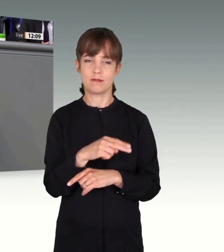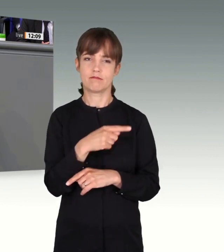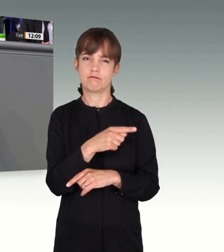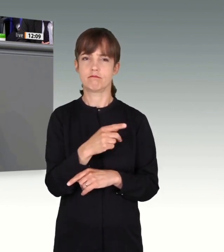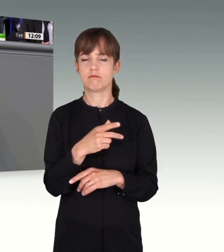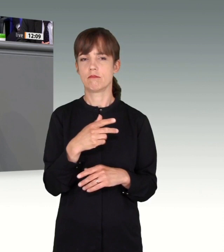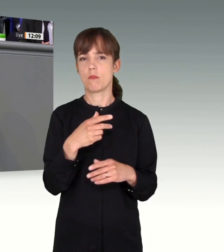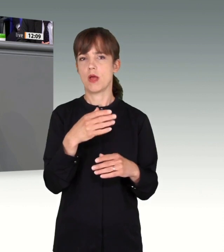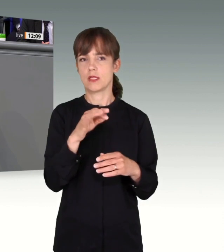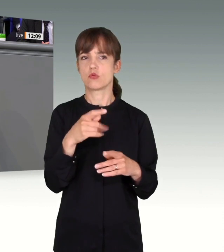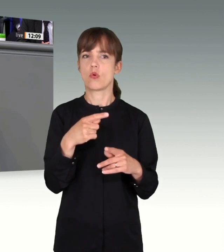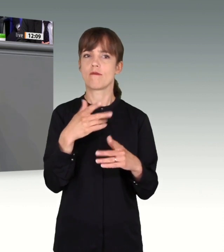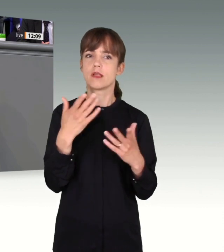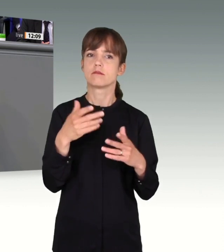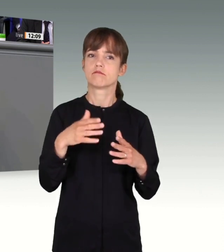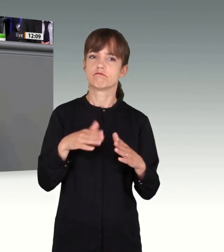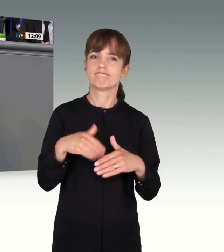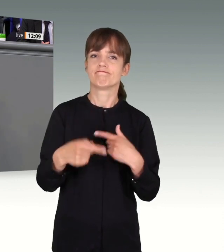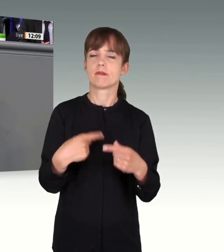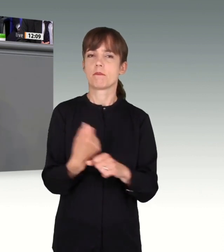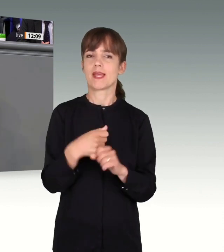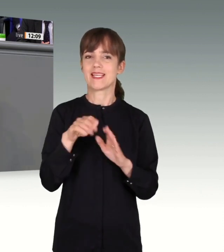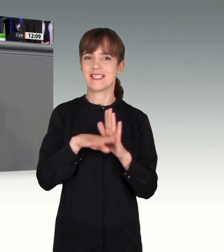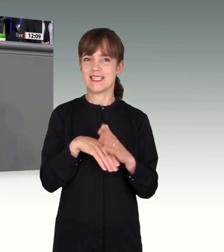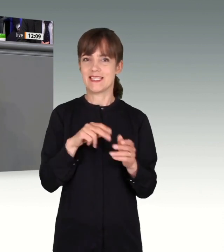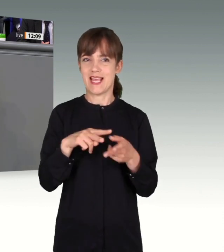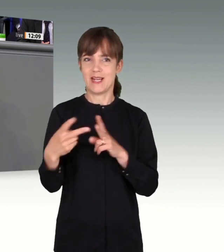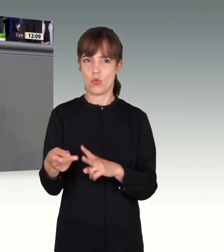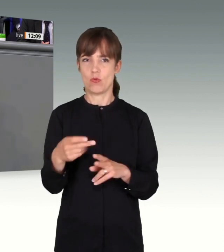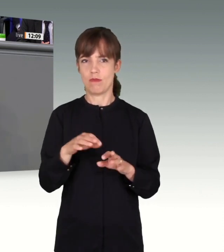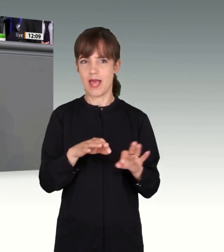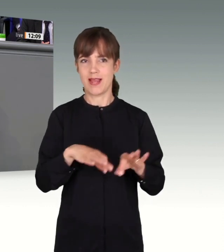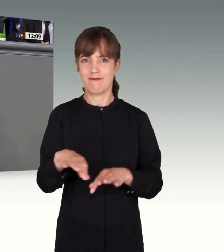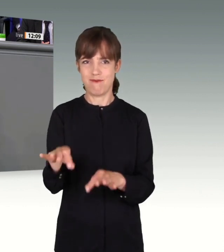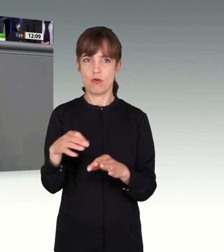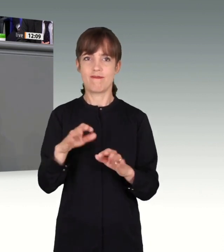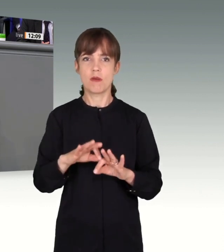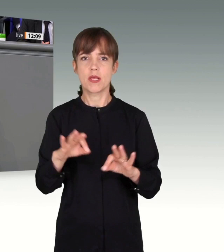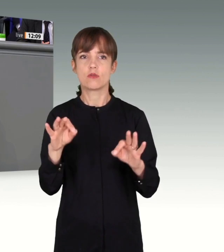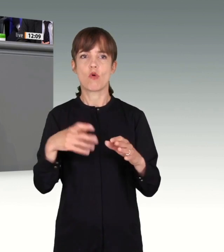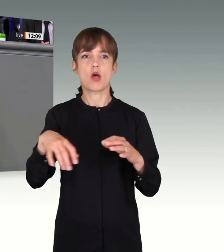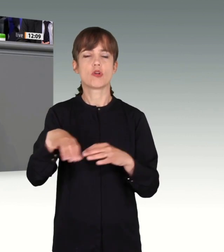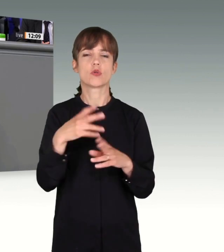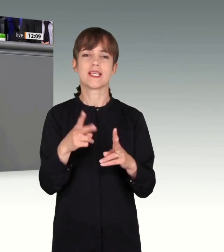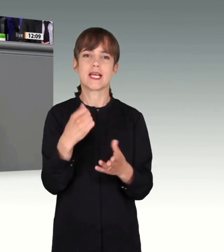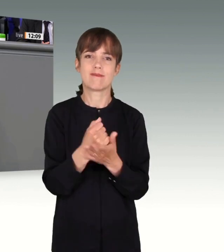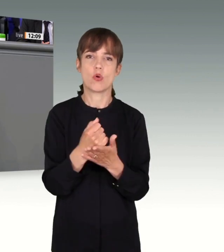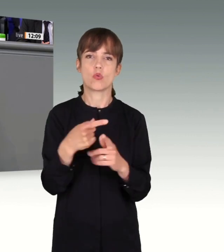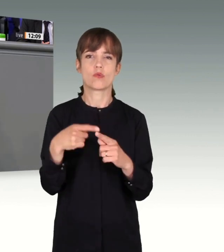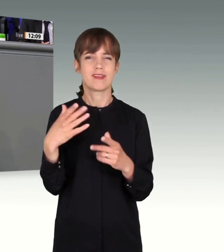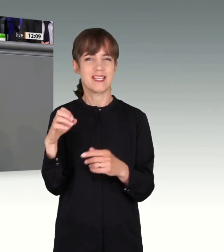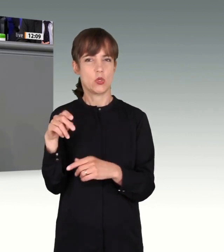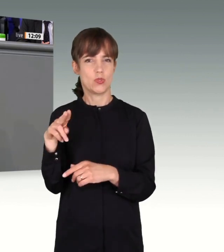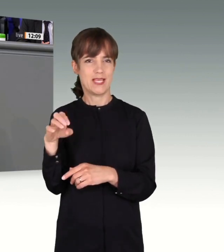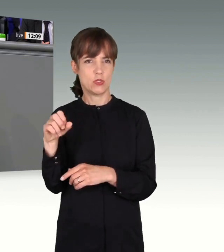Arbeit betrachtet haben. Das will ich an dieser Stelle auch deutlich sagen. Viele andere Anschläge konnten in den letzten Jahren in unserem Land rechtzeitig